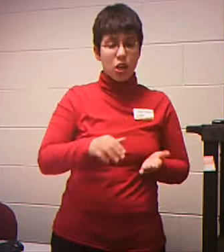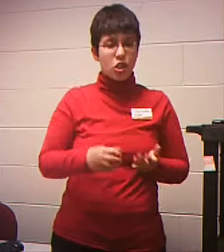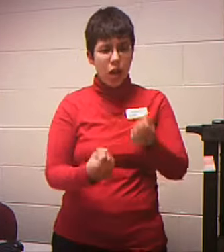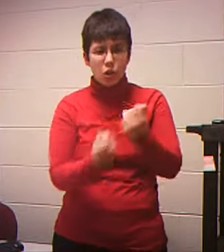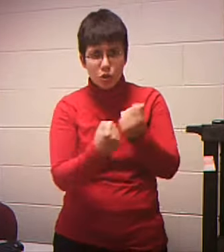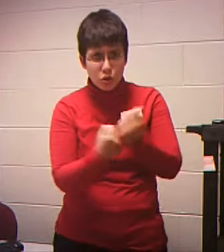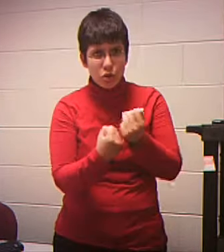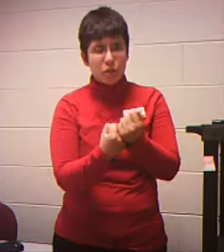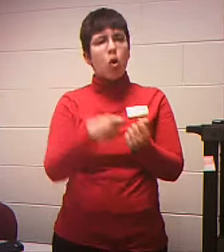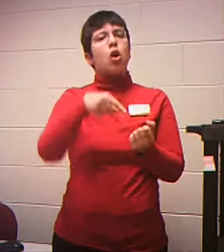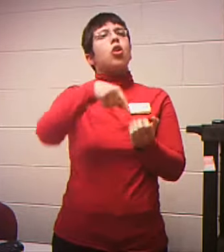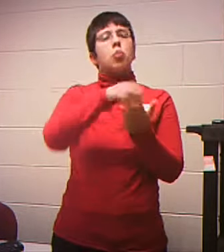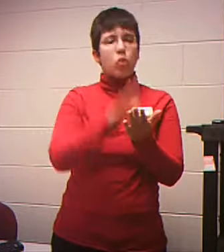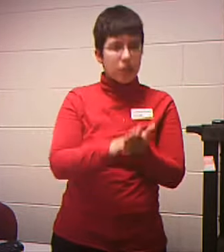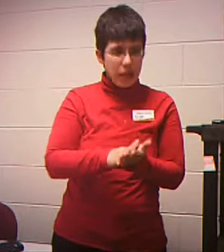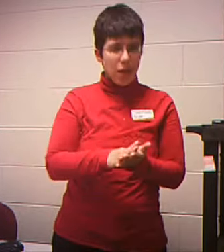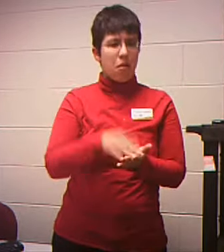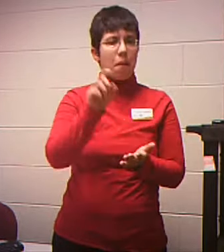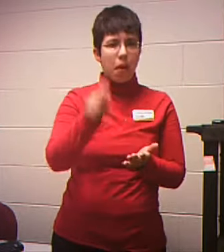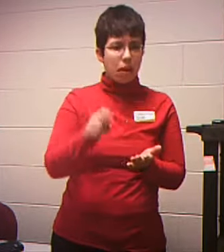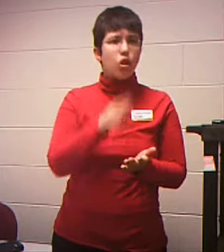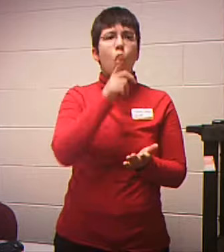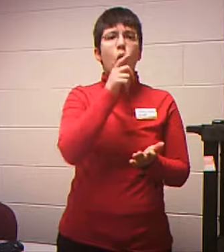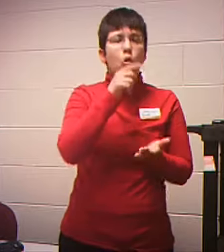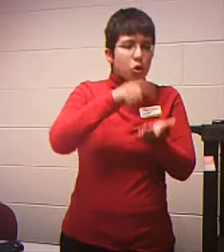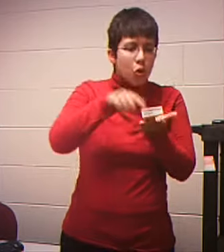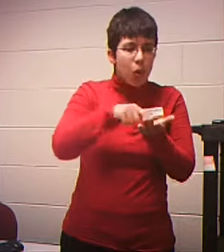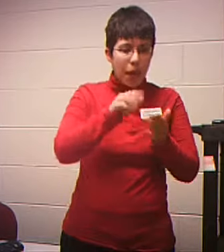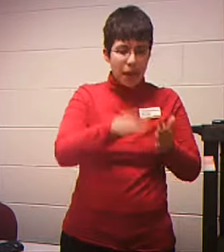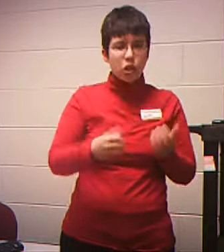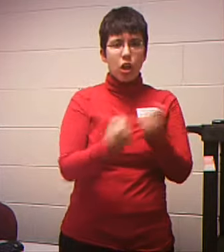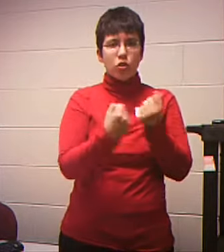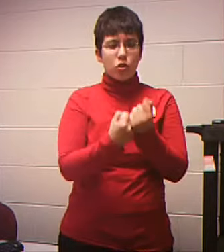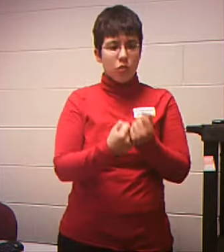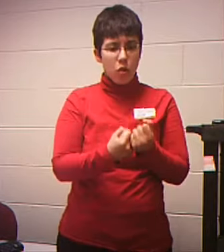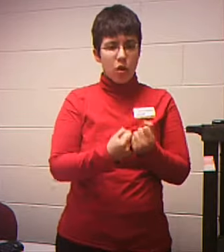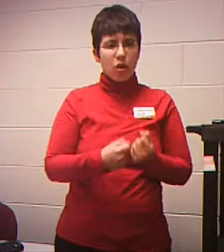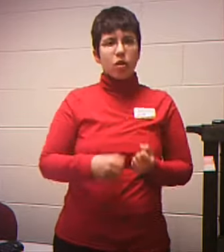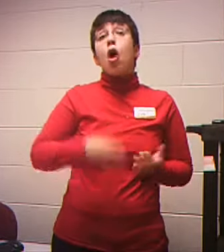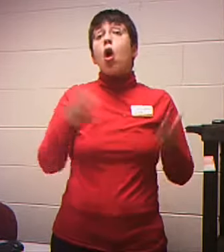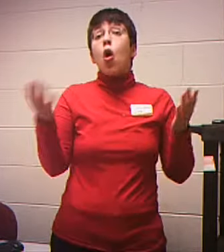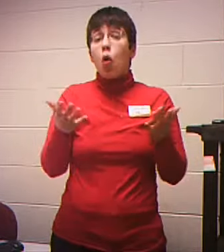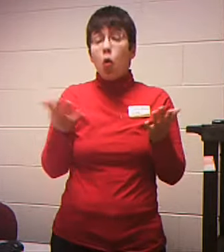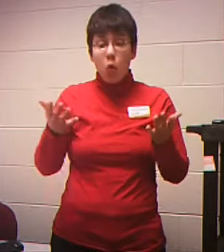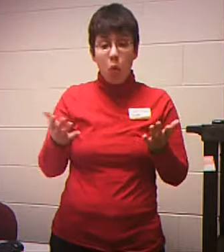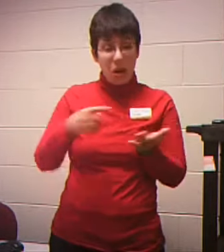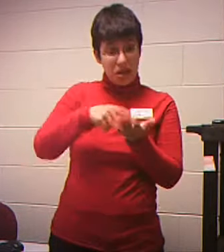Then you Write Who you Pay it To And what The payment Is Most people Don't put This down Although you Could if You wanted To